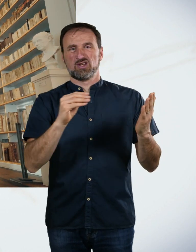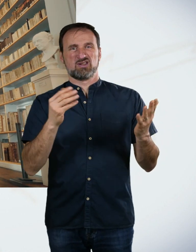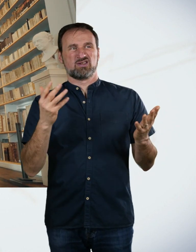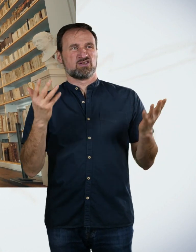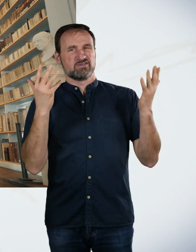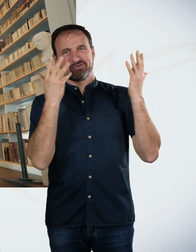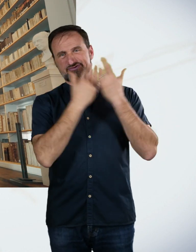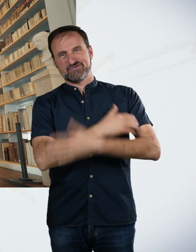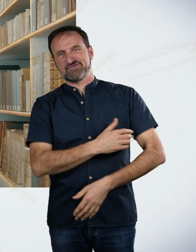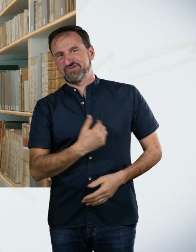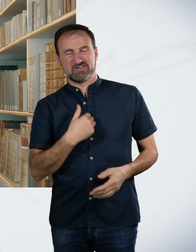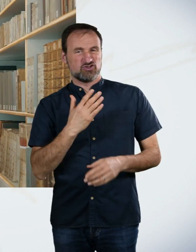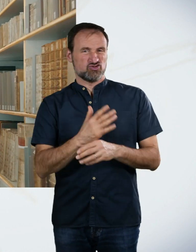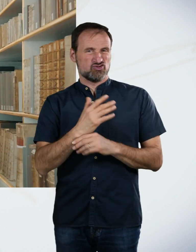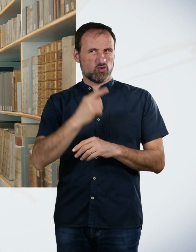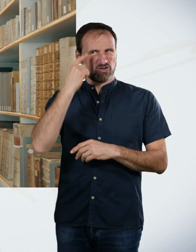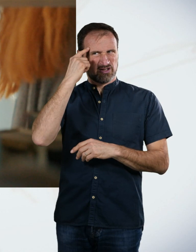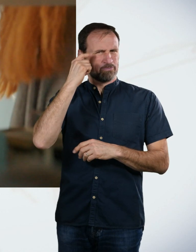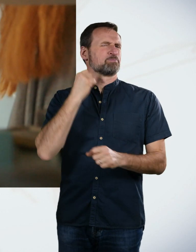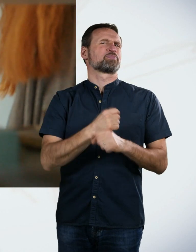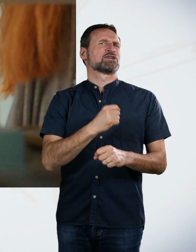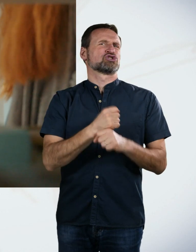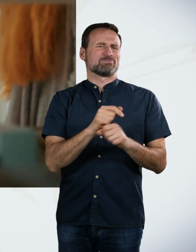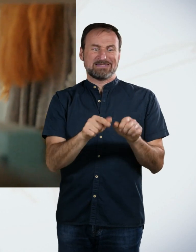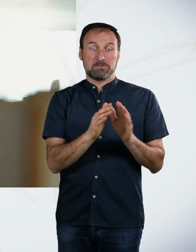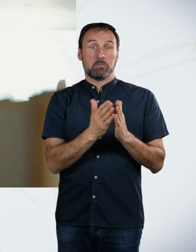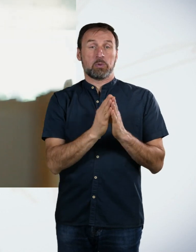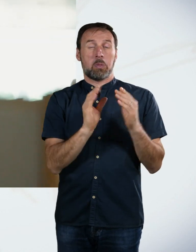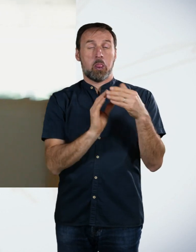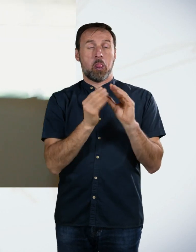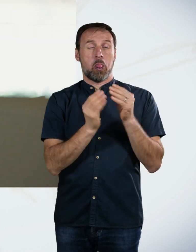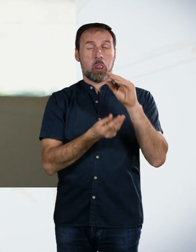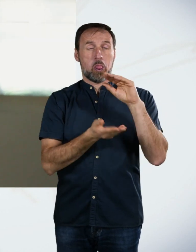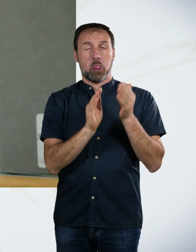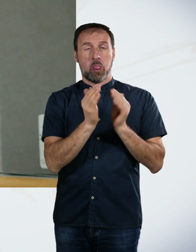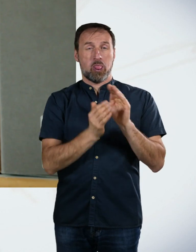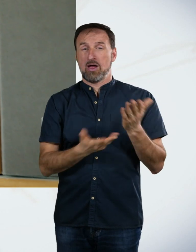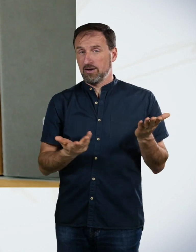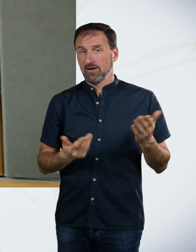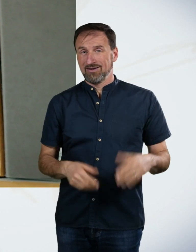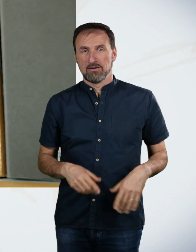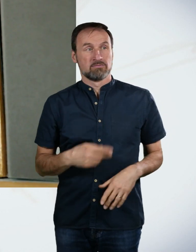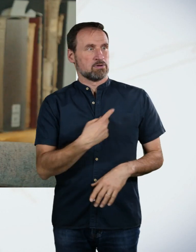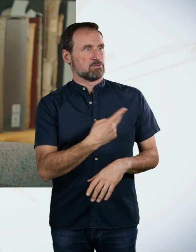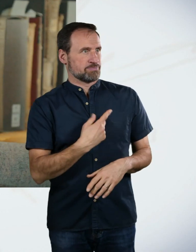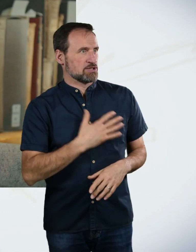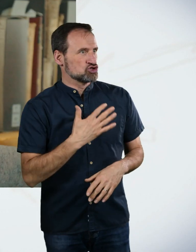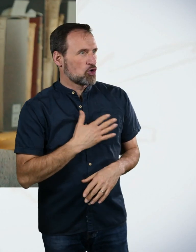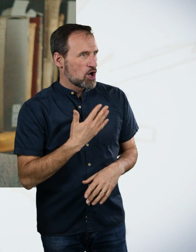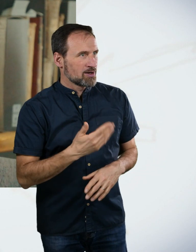Und ich dachte schon gleich in dem Moment, das ist bestimmt das kleinste Buch in diesem Saal hier. Ja, wir waren beide so ein bisschen erschrocken, als wir es gefunden haben, dass das eigentlich